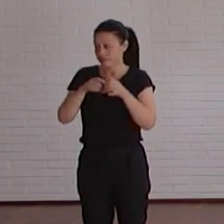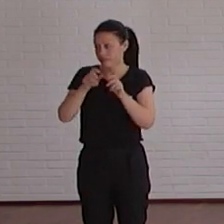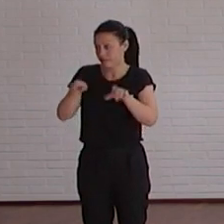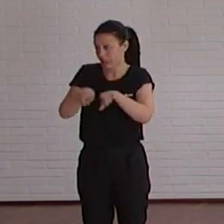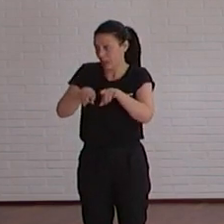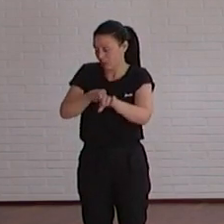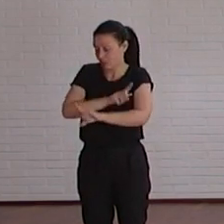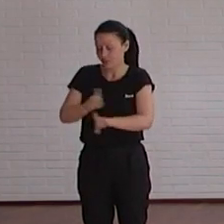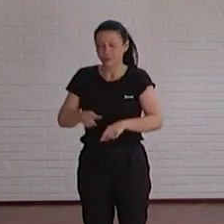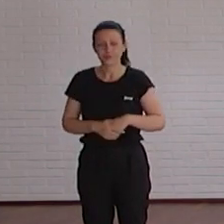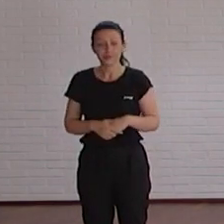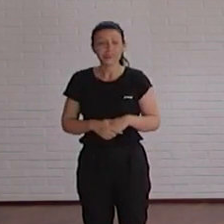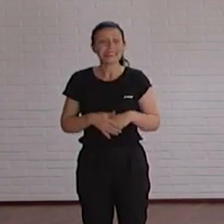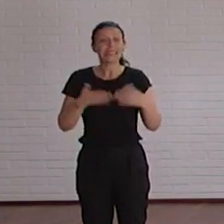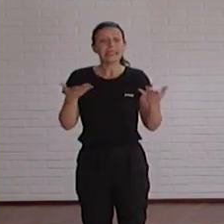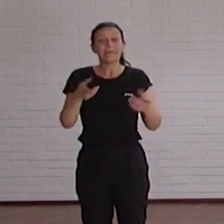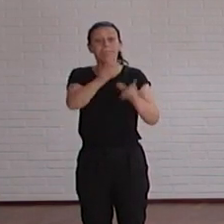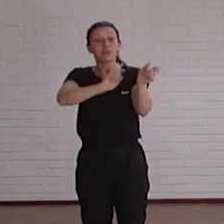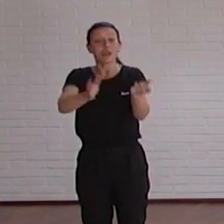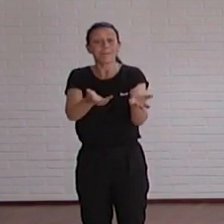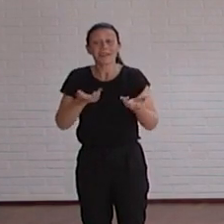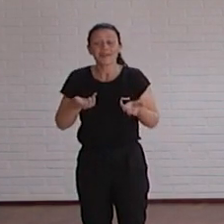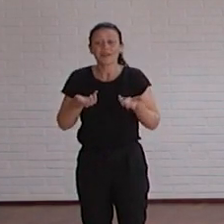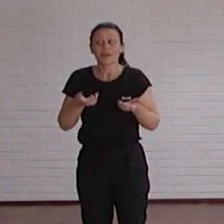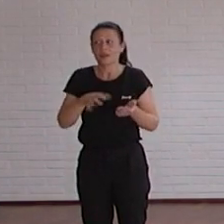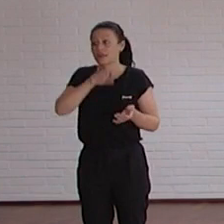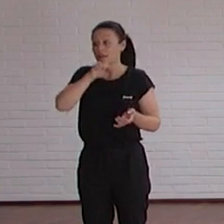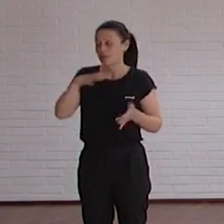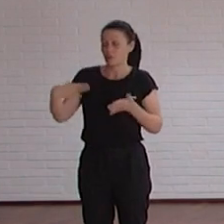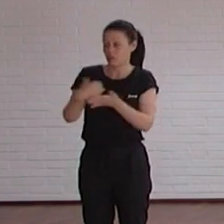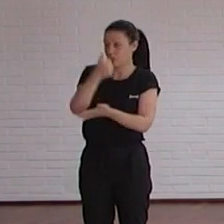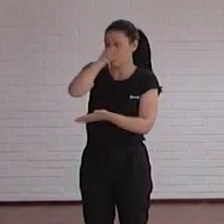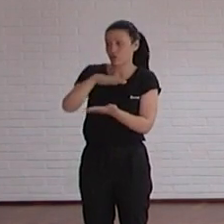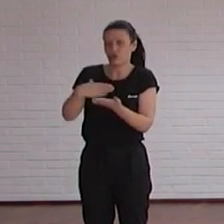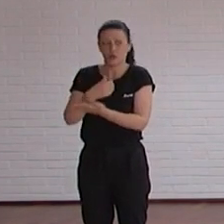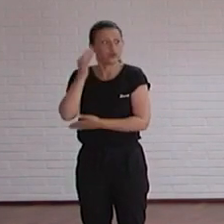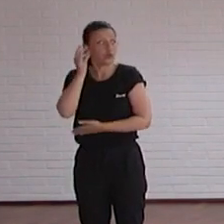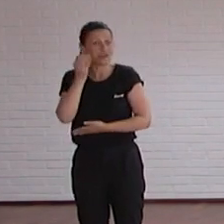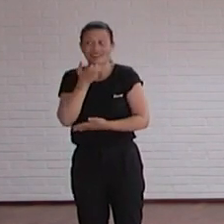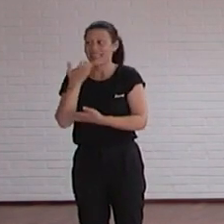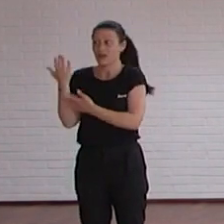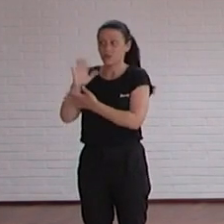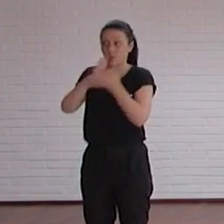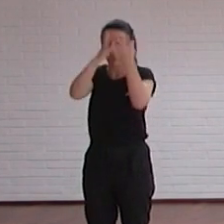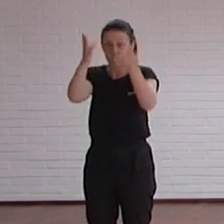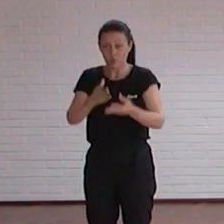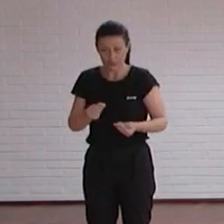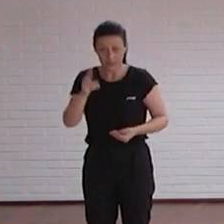Luego, ¿quién se beneficia de todo esto? Todos. ¿Vale? Todos y todas. Que ejemplos muchísimos.